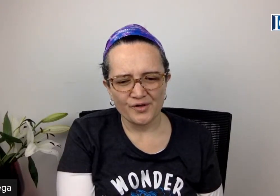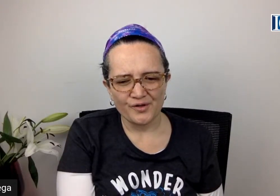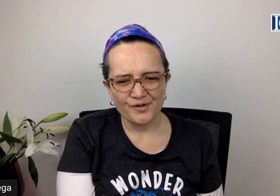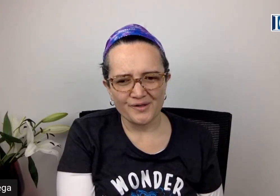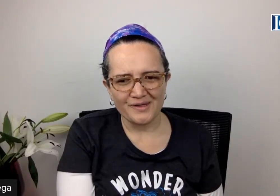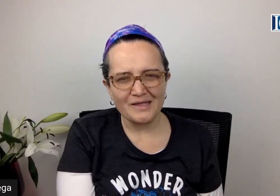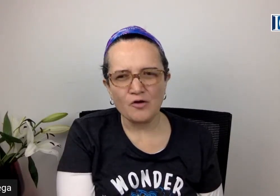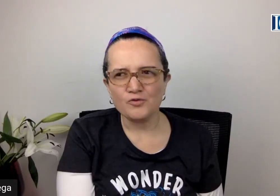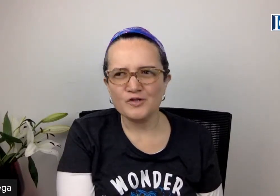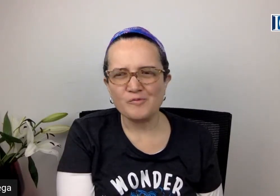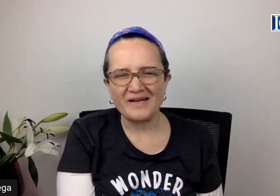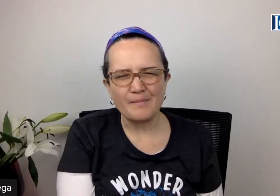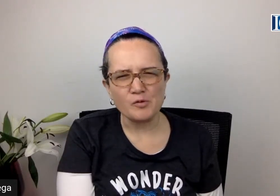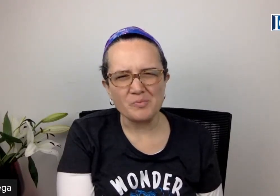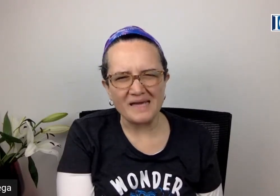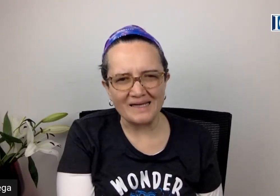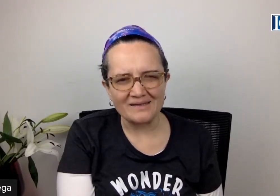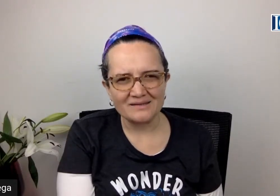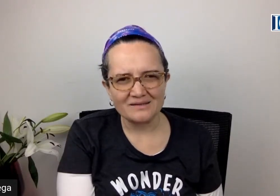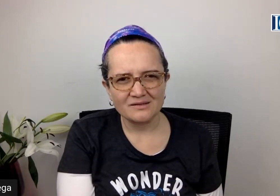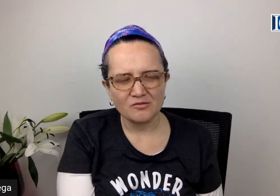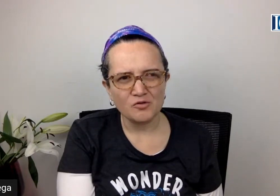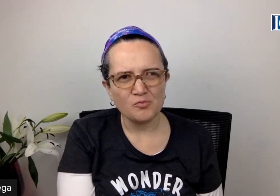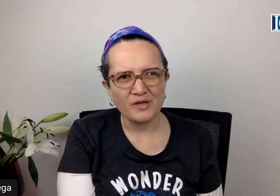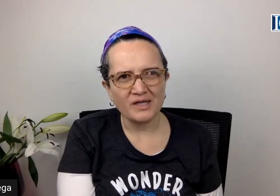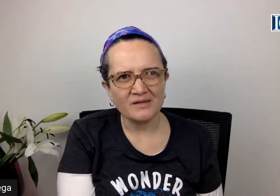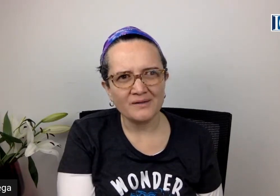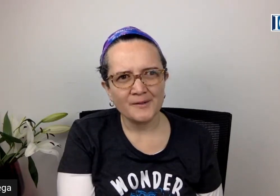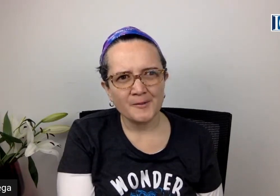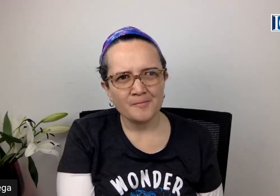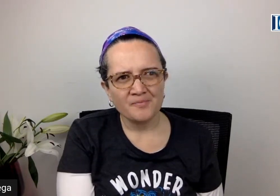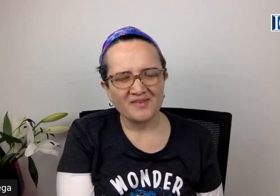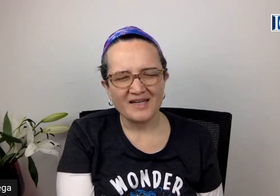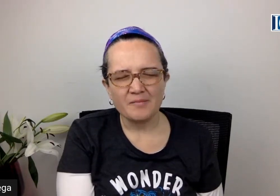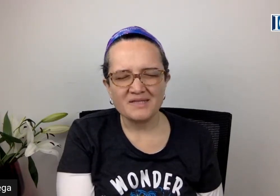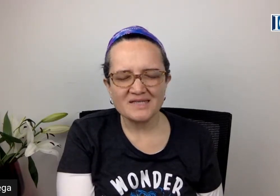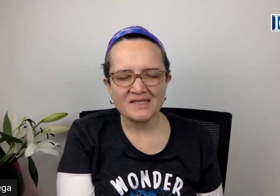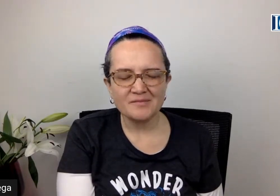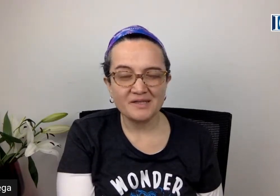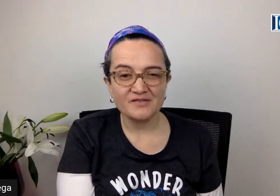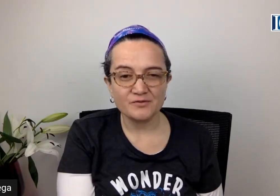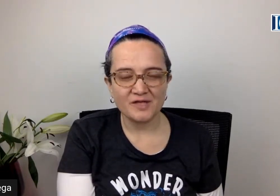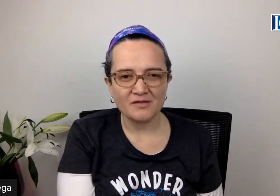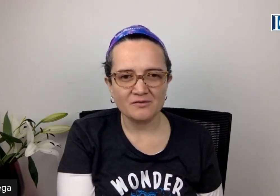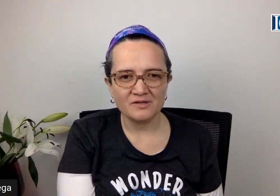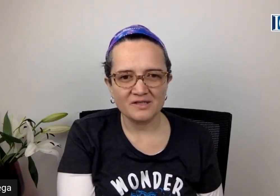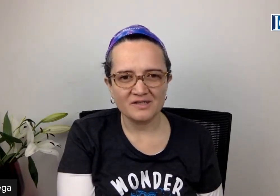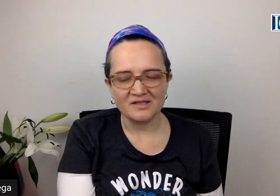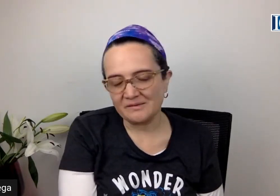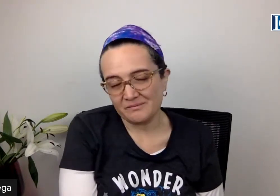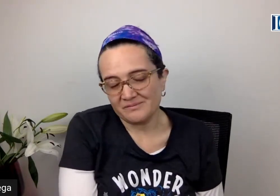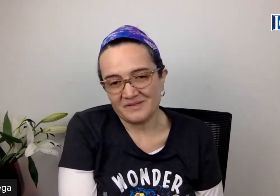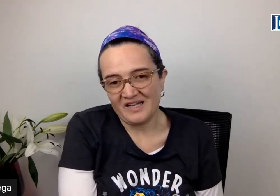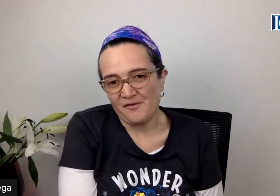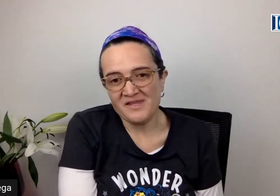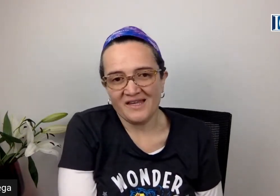y cómo se lo pueden apropiar cómo lo pueden tener presente para disfrutarlo en la vida